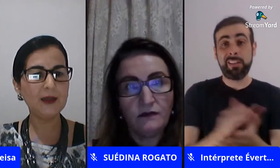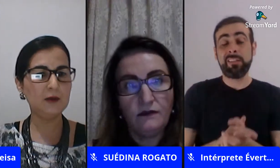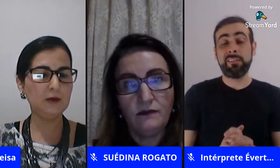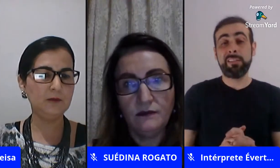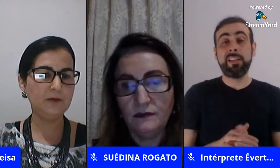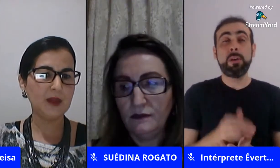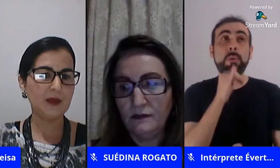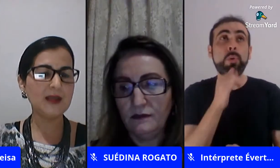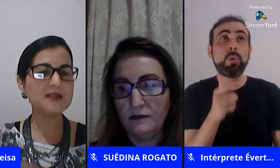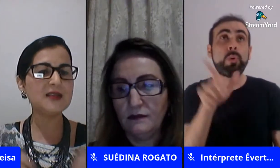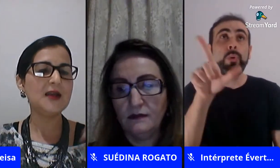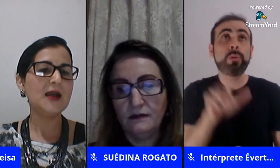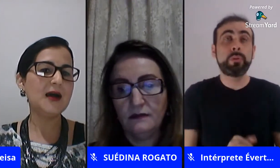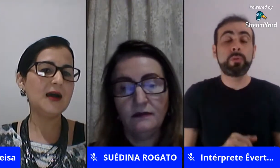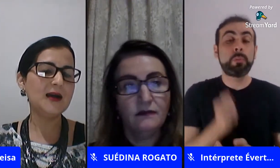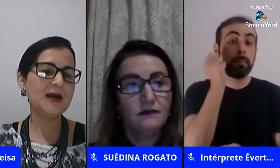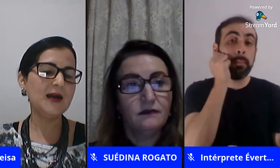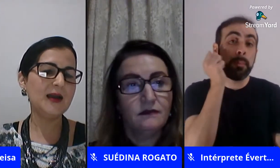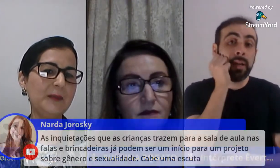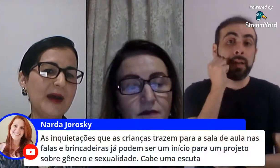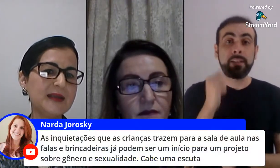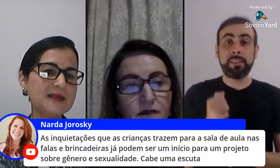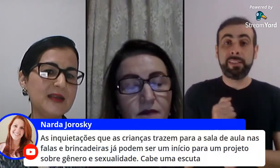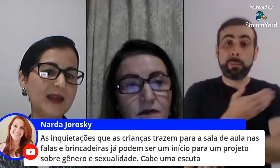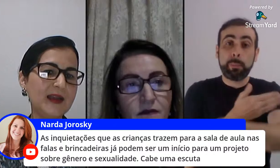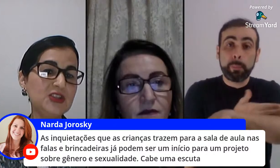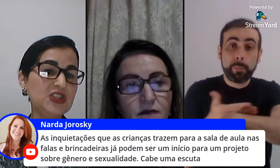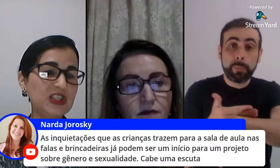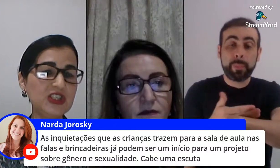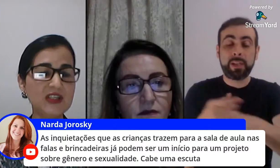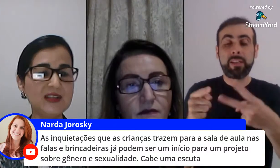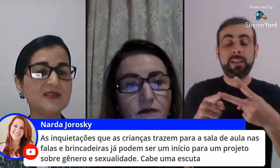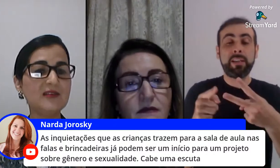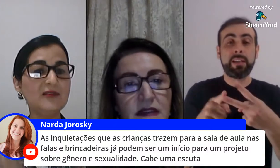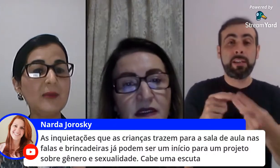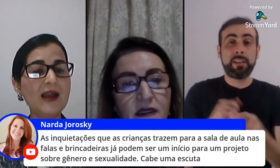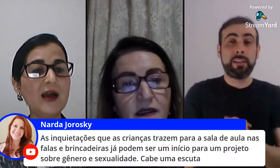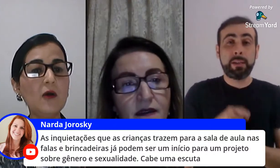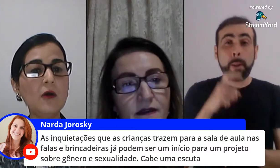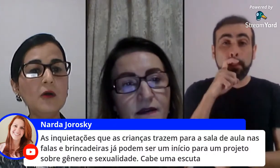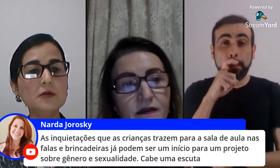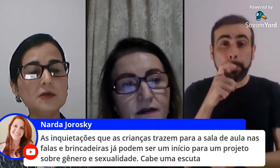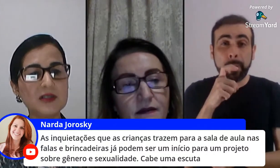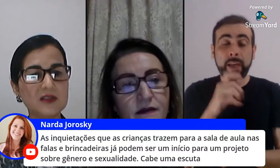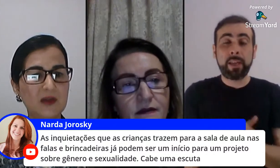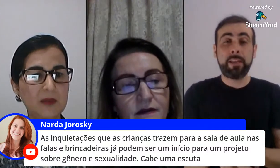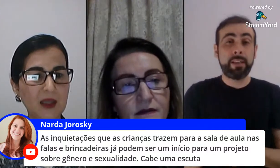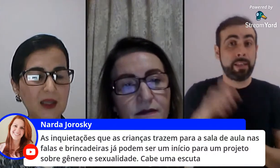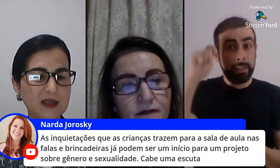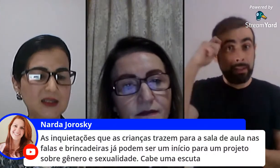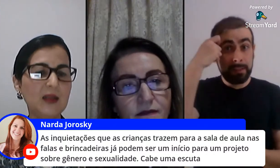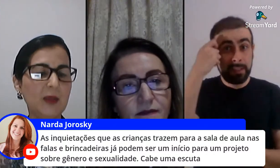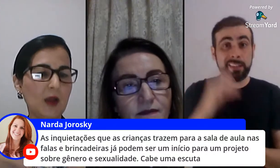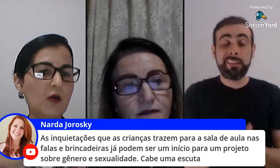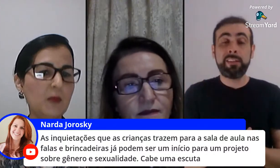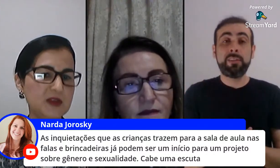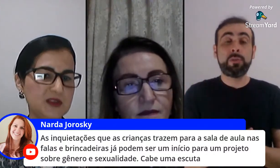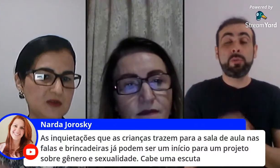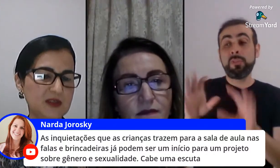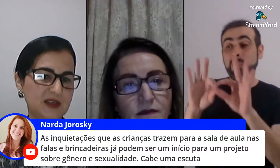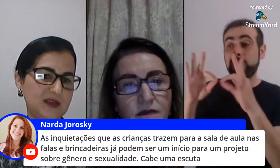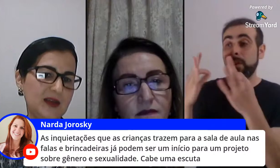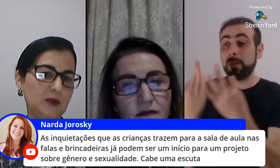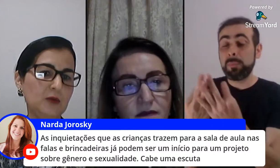pai negro quer dizer pais indígenas trabalhar outras famílias e também